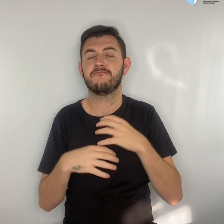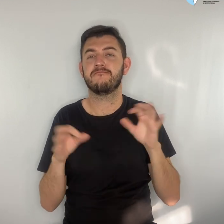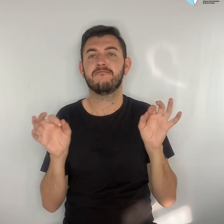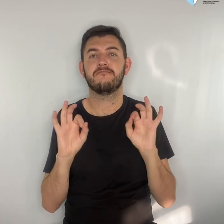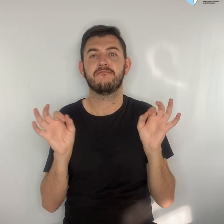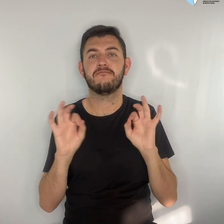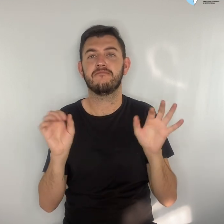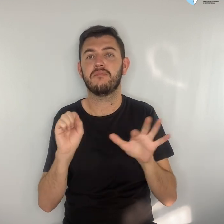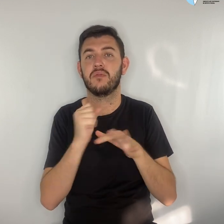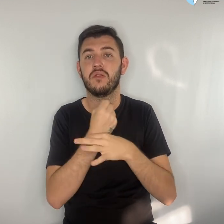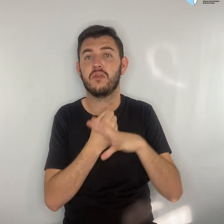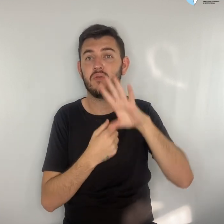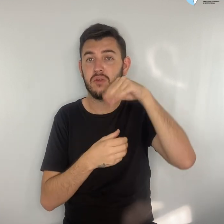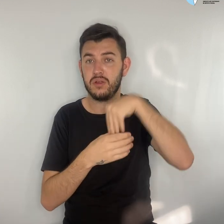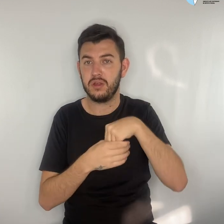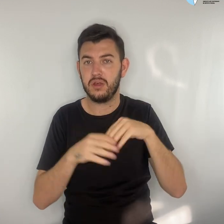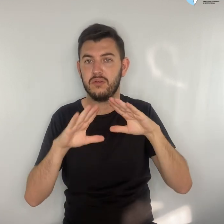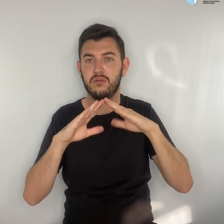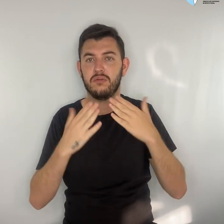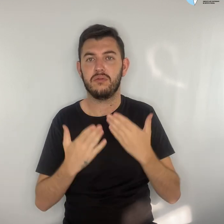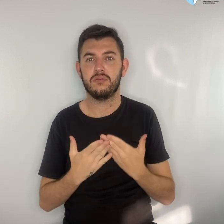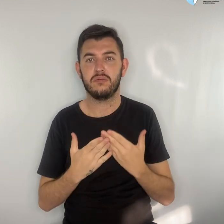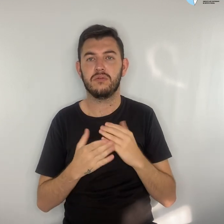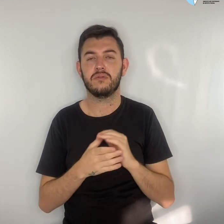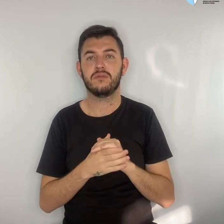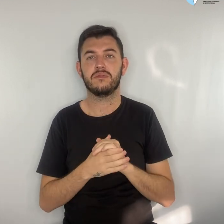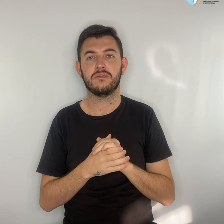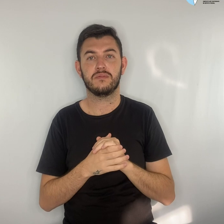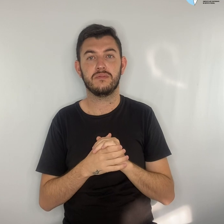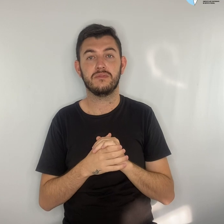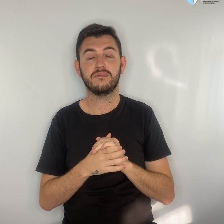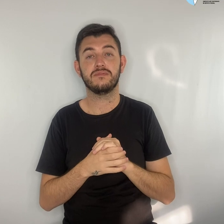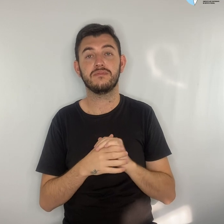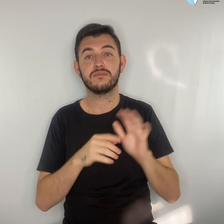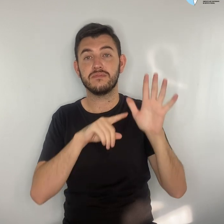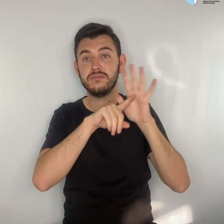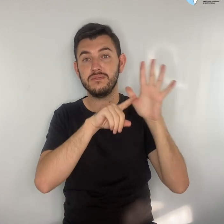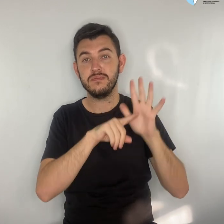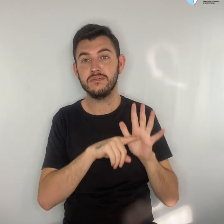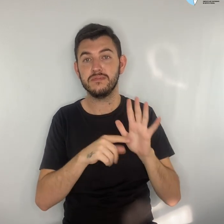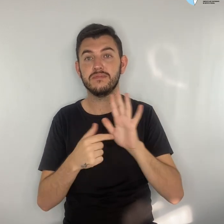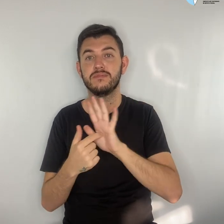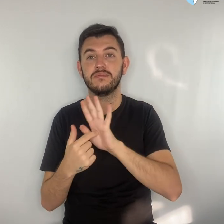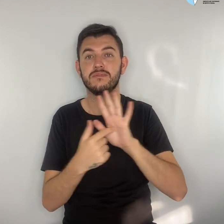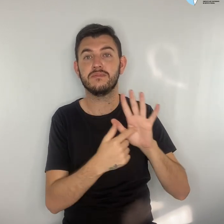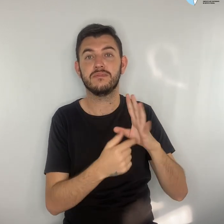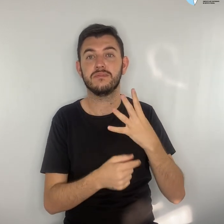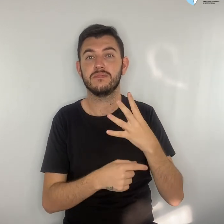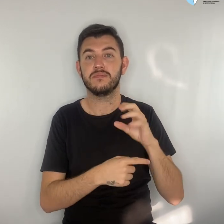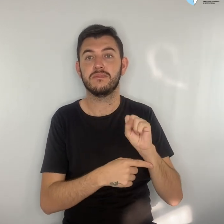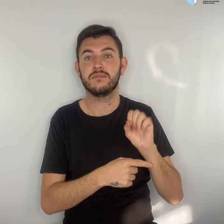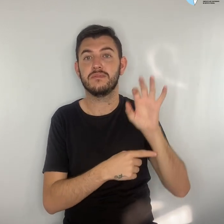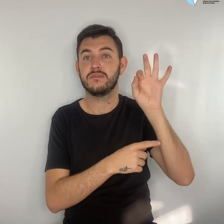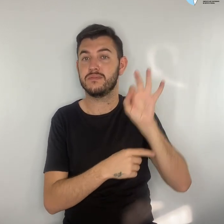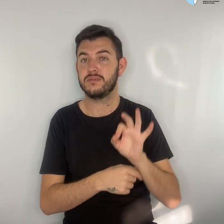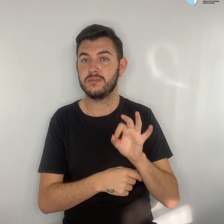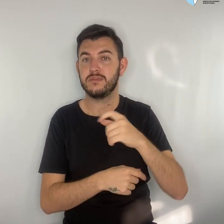dentro das escolas. A pesquisa revela ainda que 48% dos estudantes